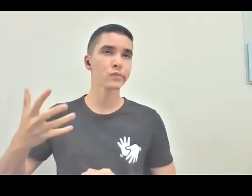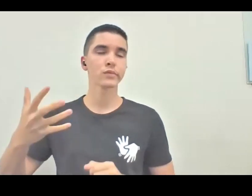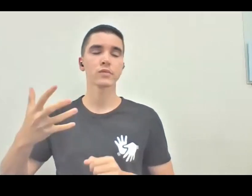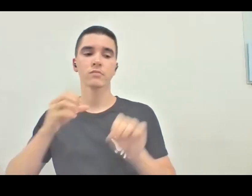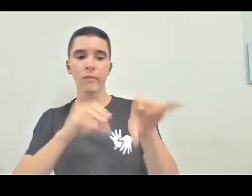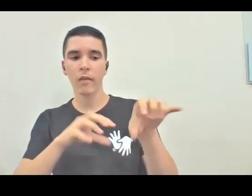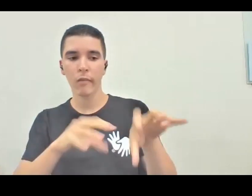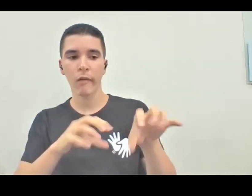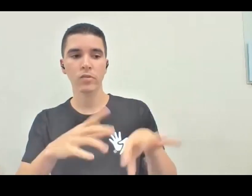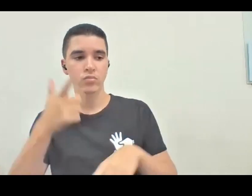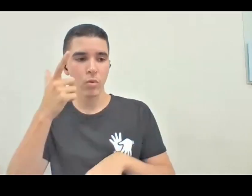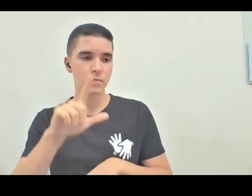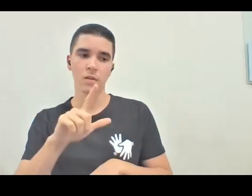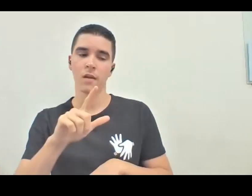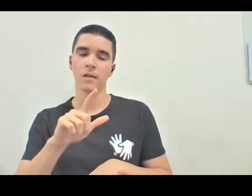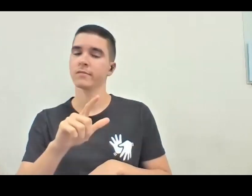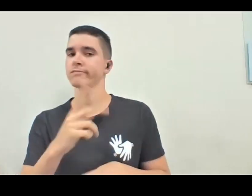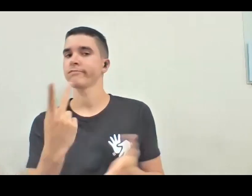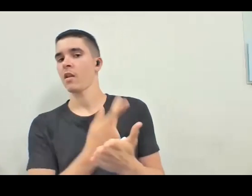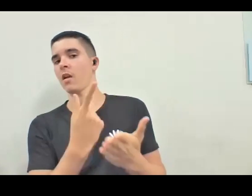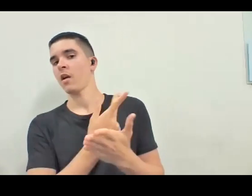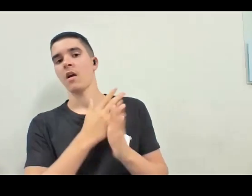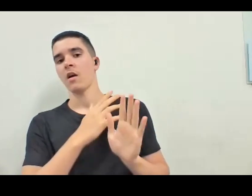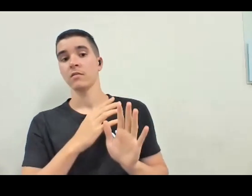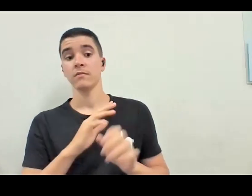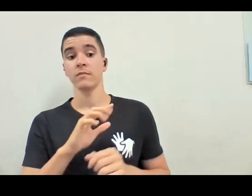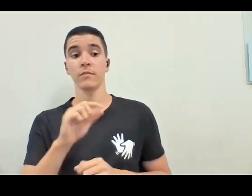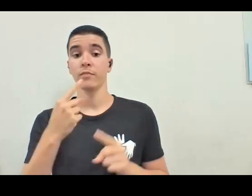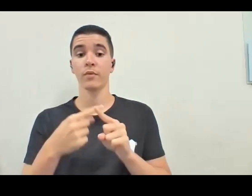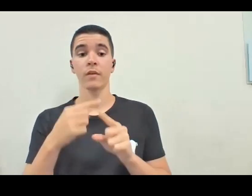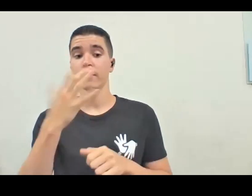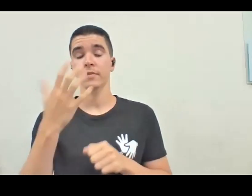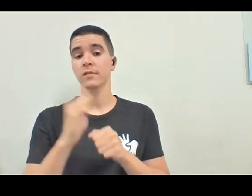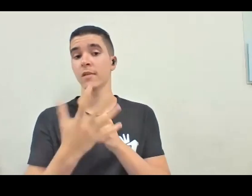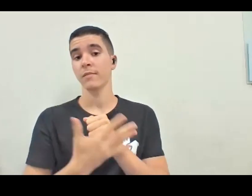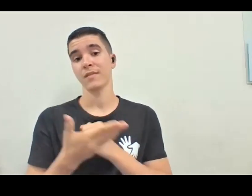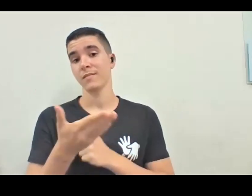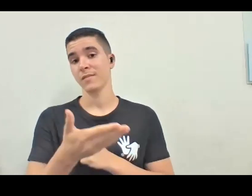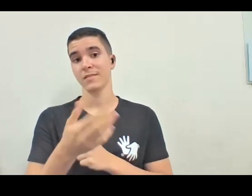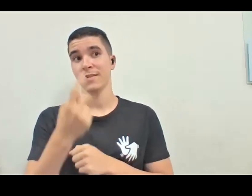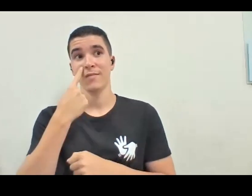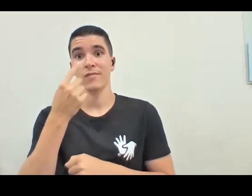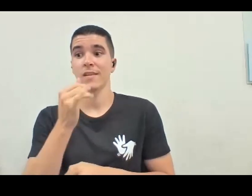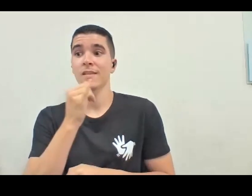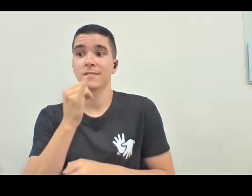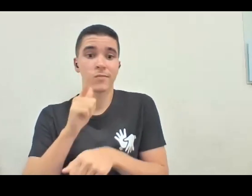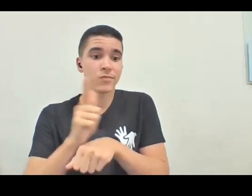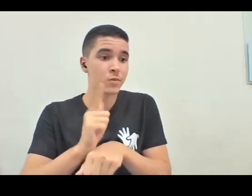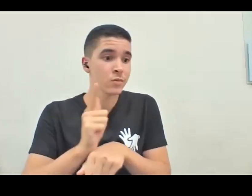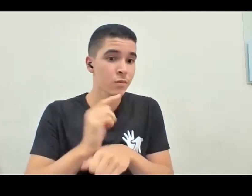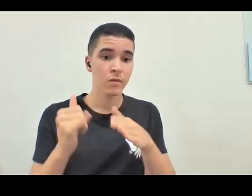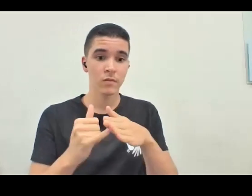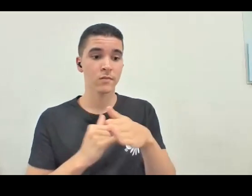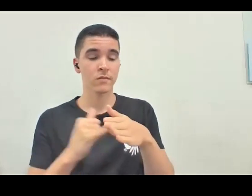falácia, que também aconteceu na pandemia, na pandemia, eu via os gestores, as instituições virando para os